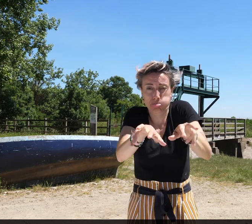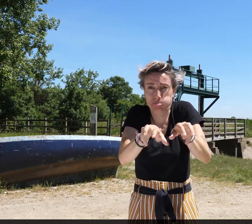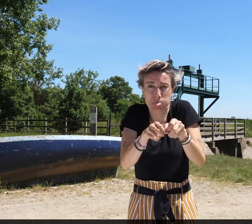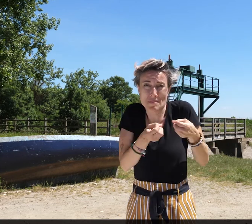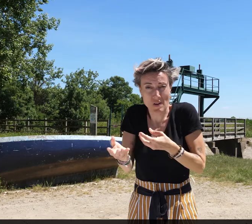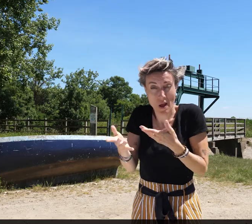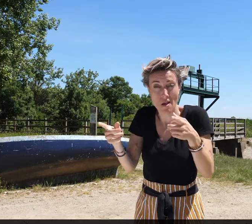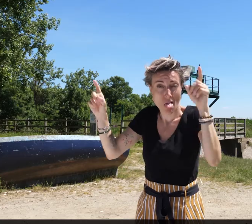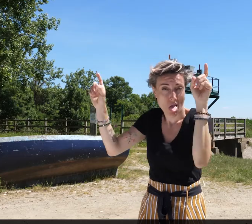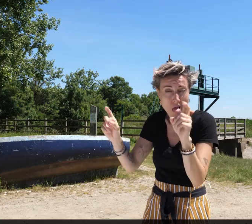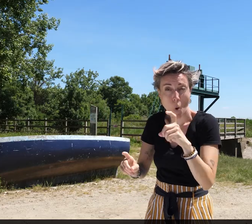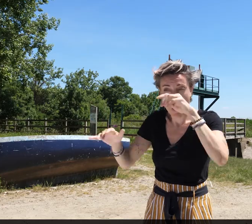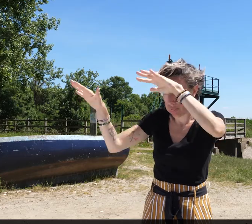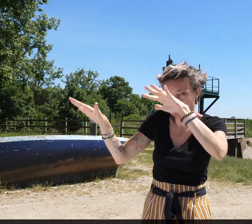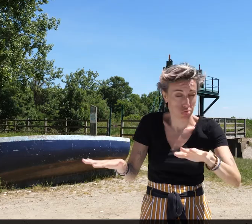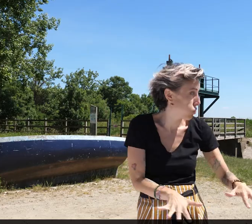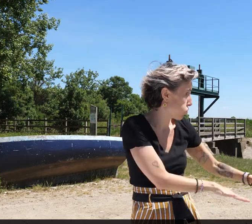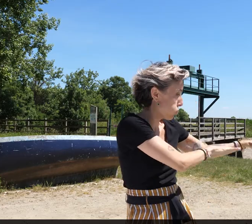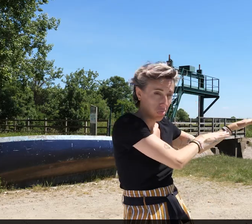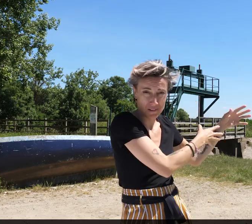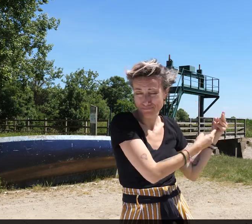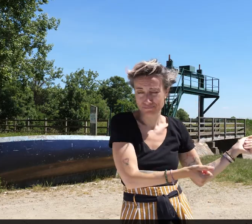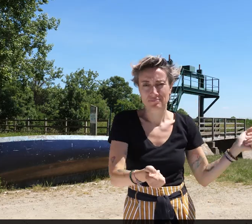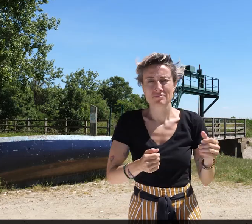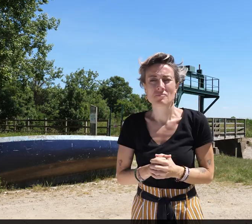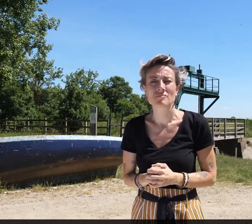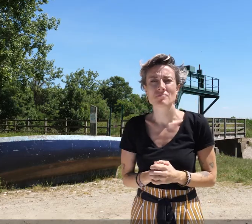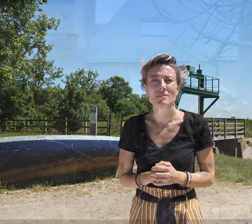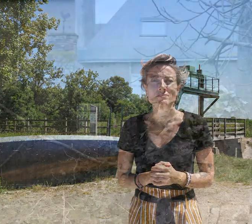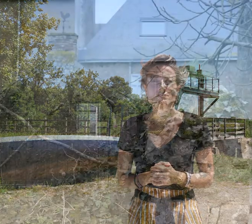Loire s'est envasé, provoquant ainsi le recul de certains de ces rivages.